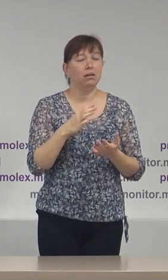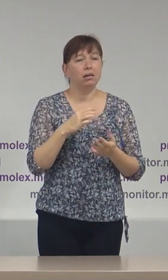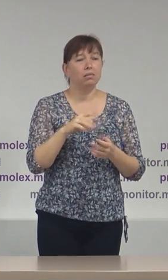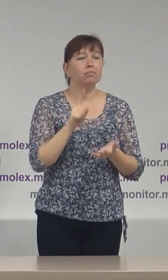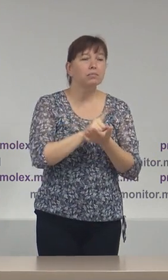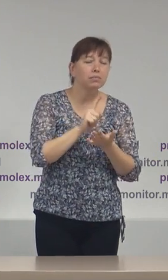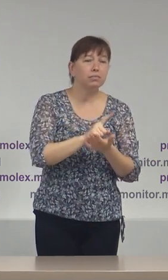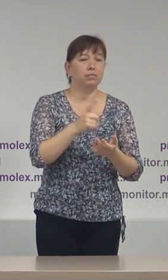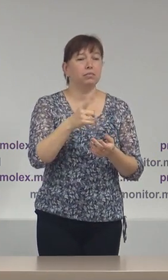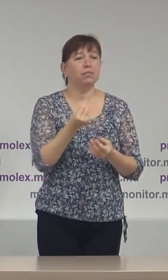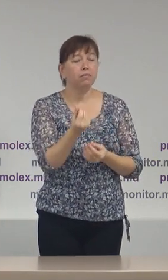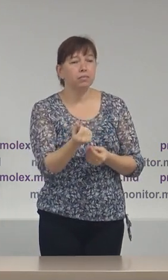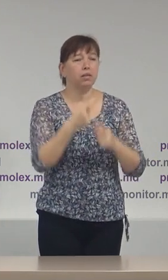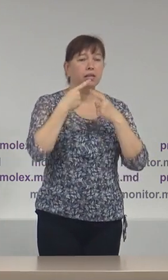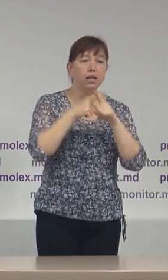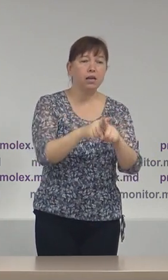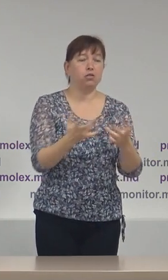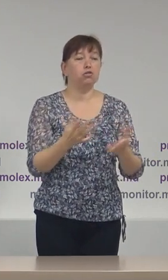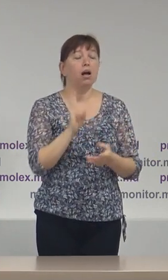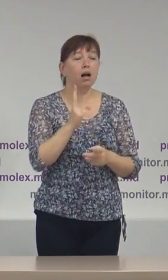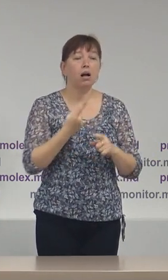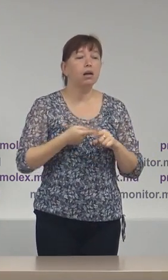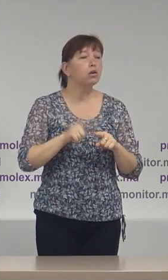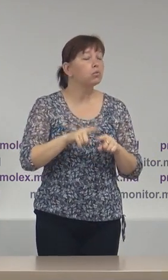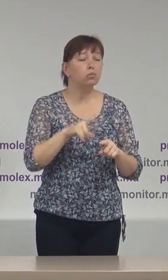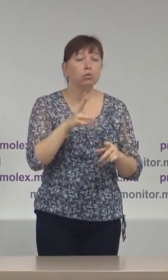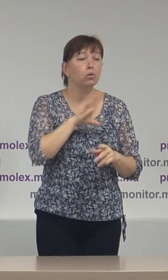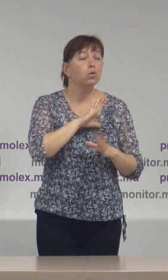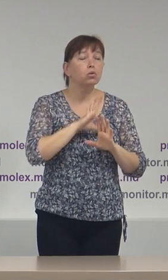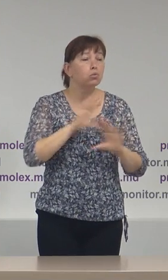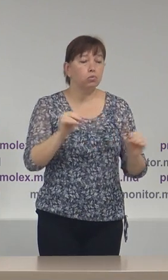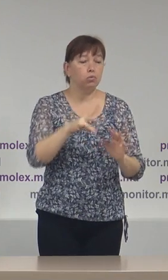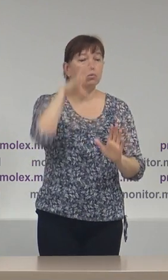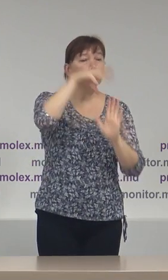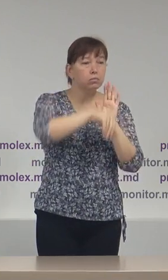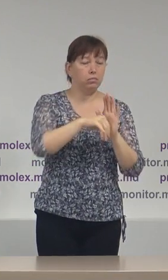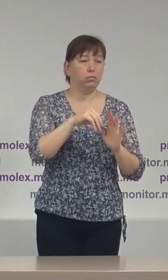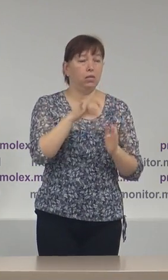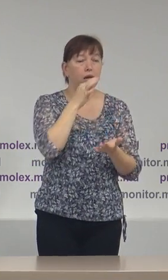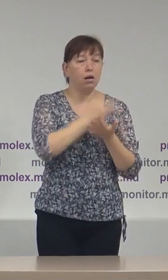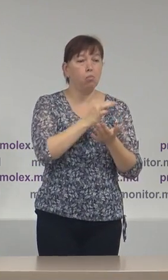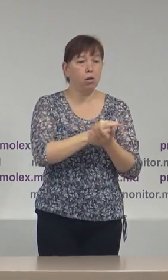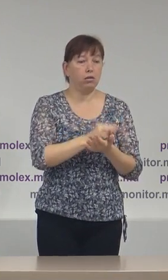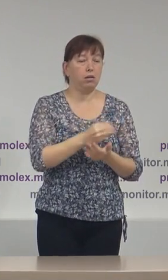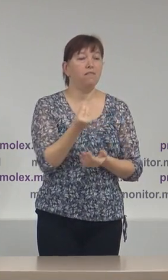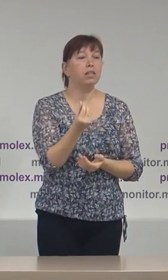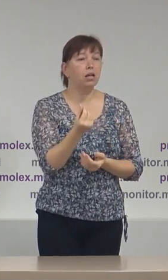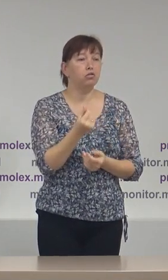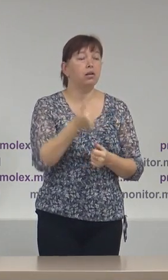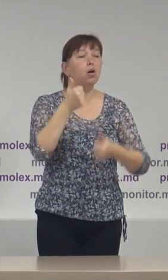umane, tehnici, logistice, care nu sunt reportate cu respunzător în rapoartele financiare ale